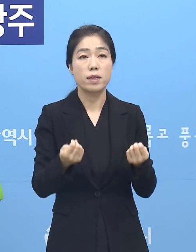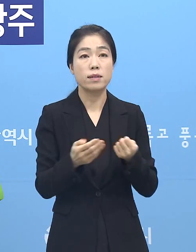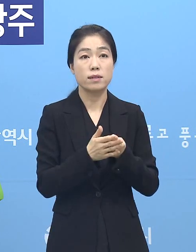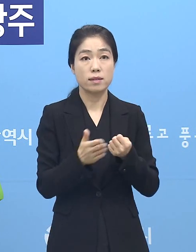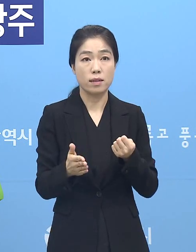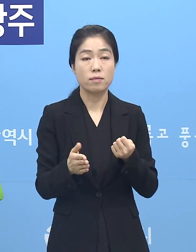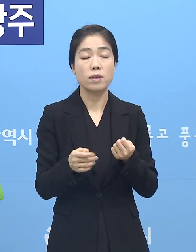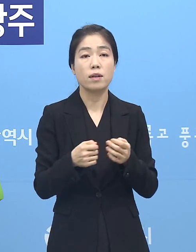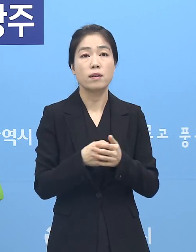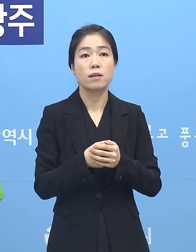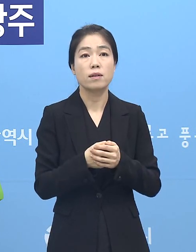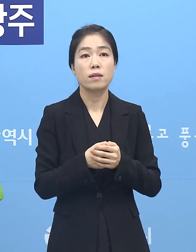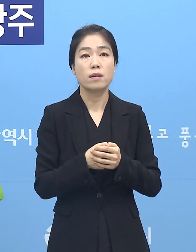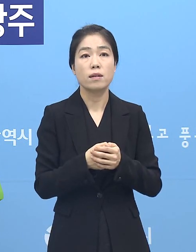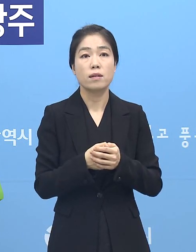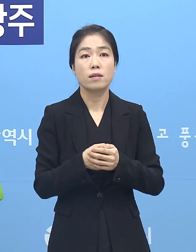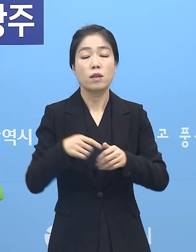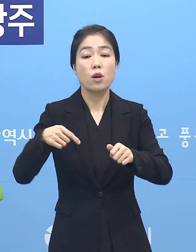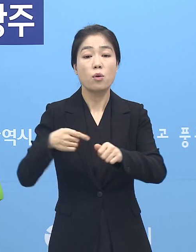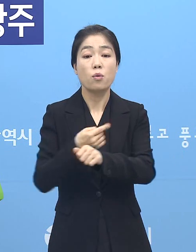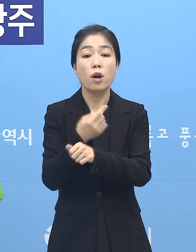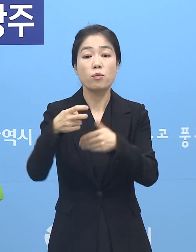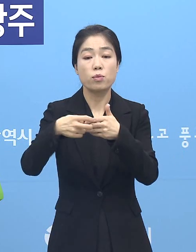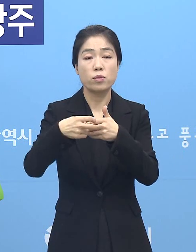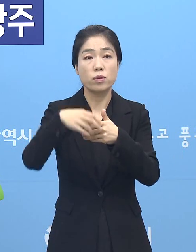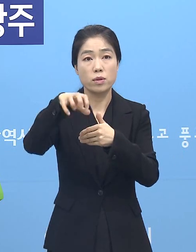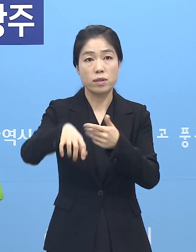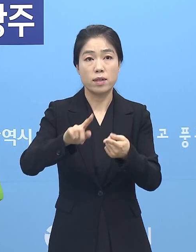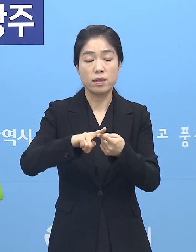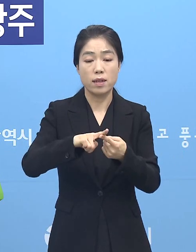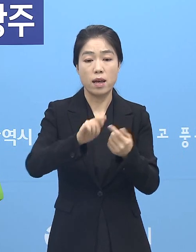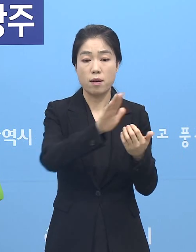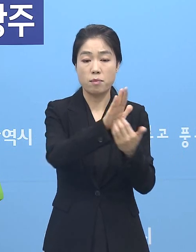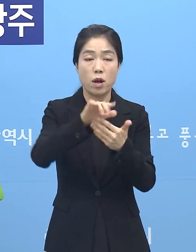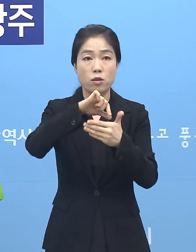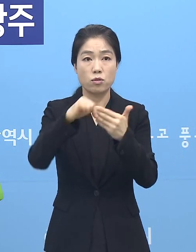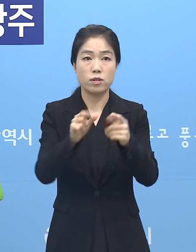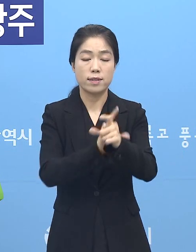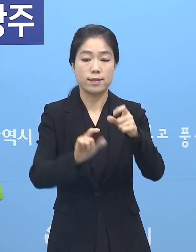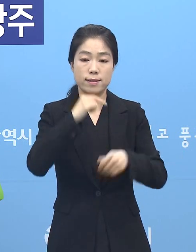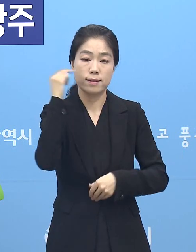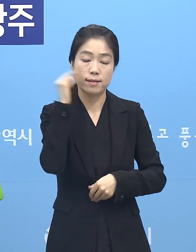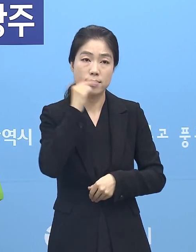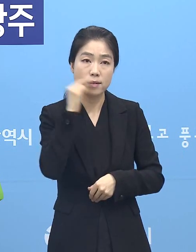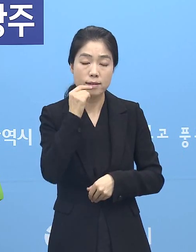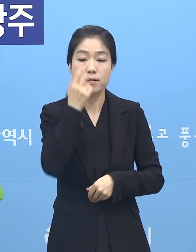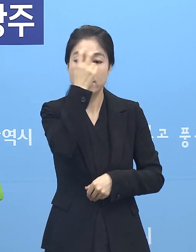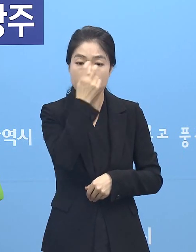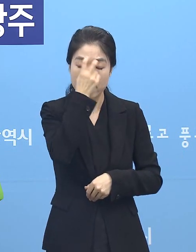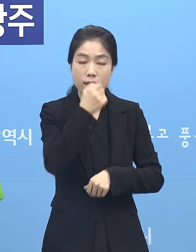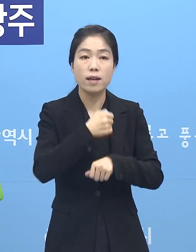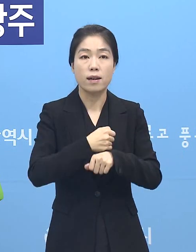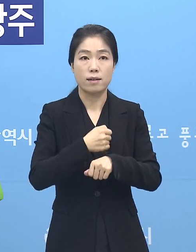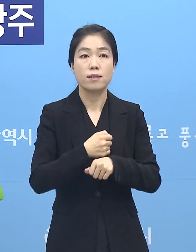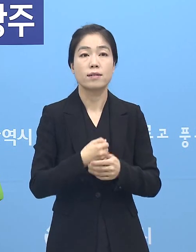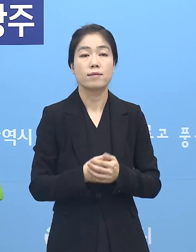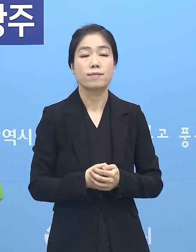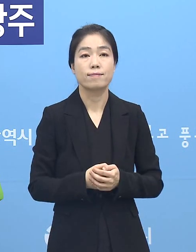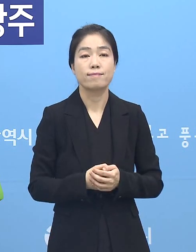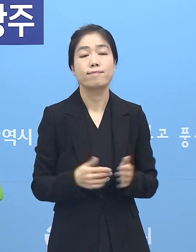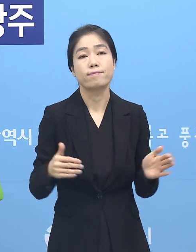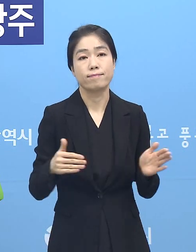그럼에도 불구하고 외부 의료시설에 대한 방역수칙 준수를 더 철저히 관리감독하도록 하겠습니다.